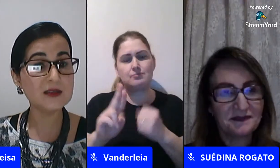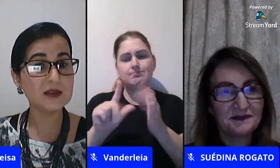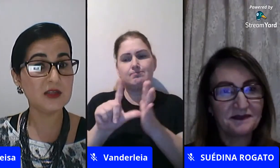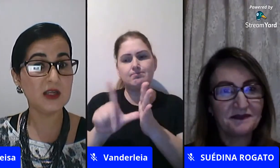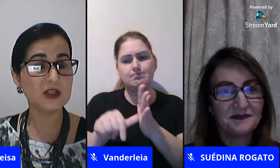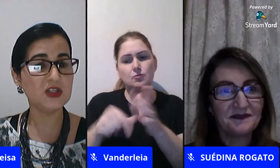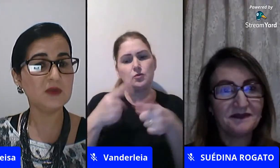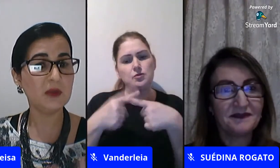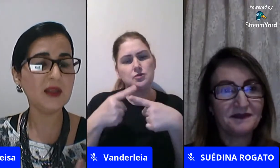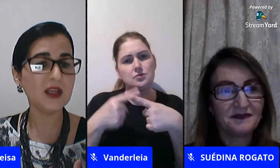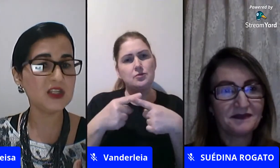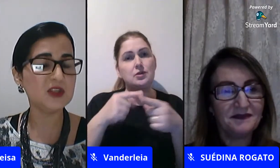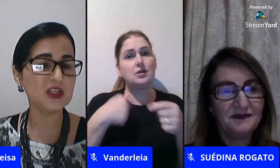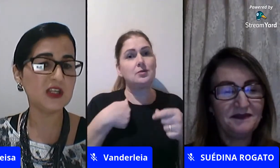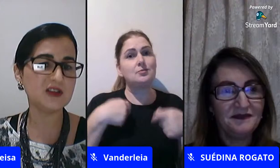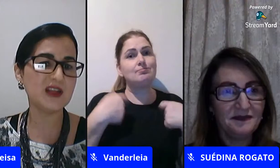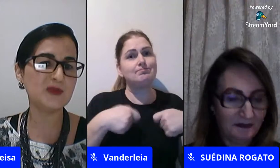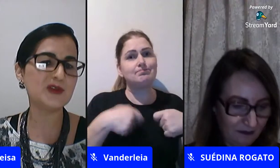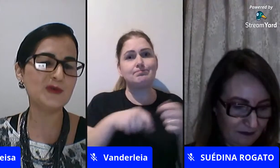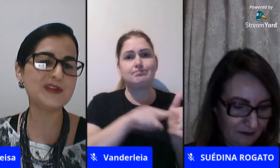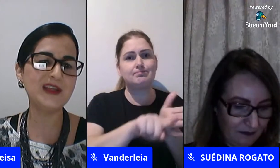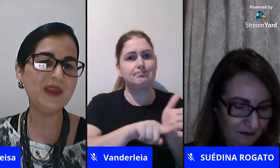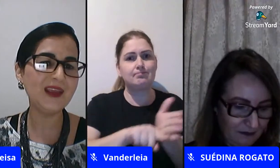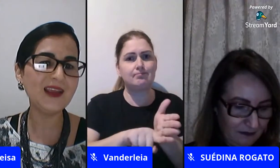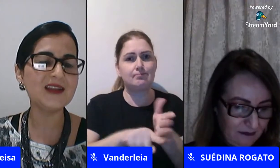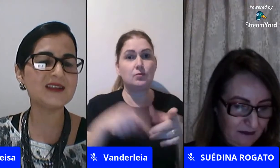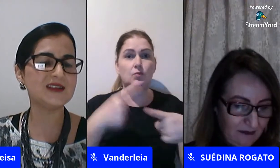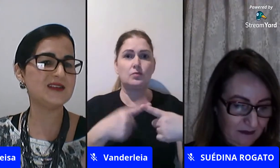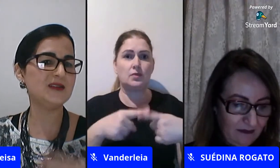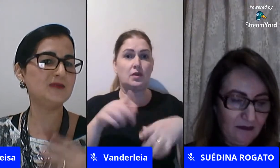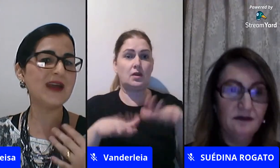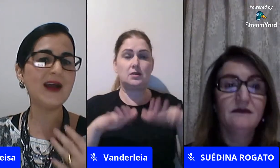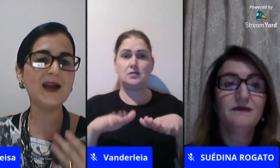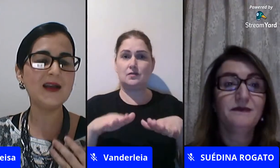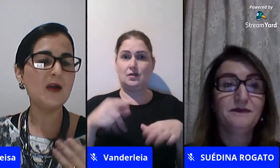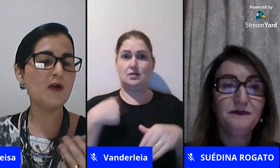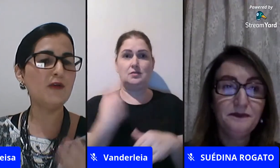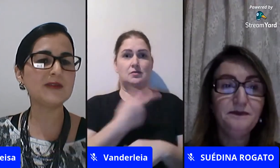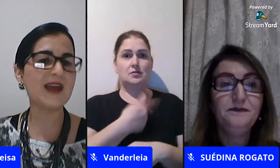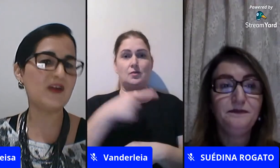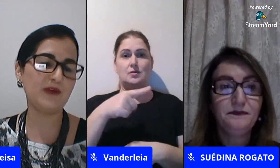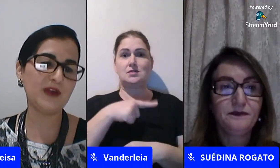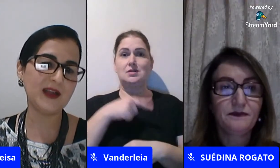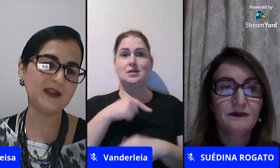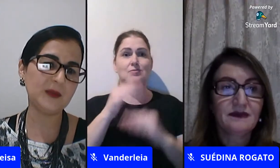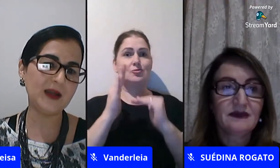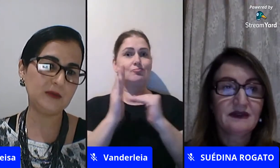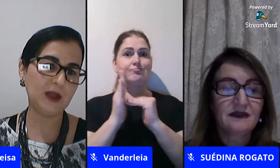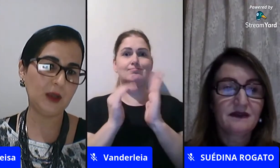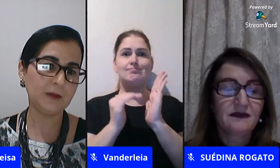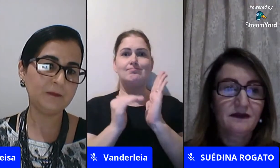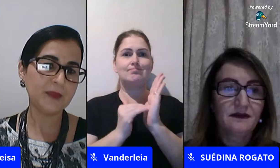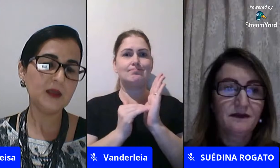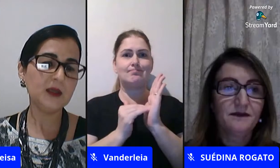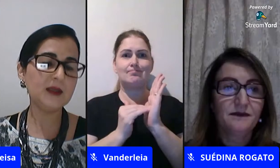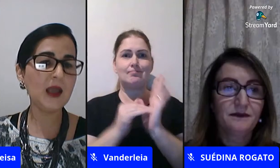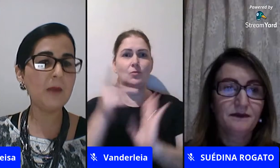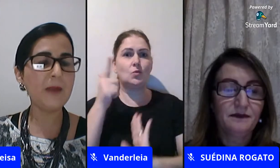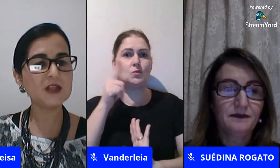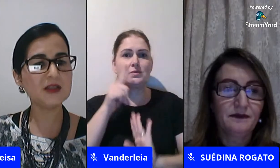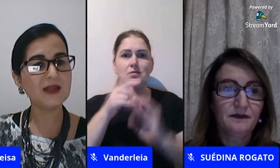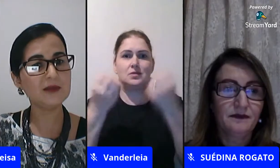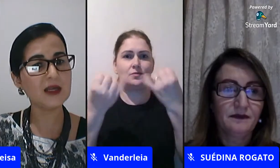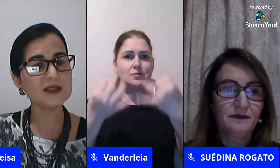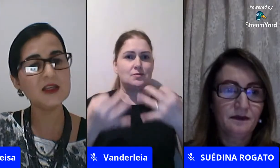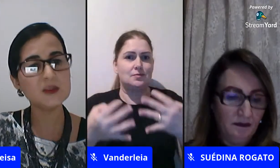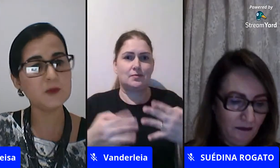às vezes gente a gente também tem que admitir que nós temos alguns limites às vezes você não está confortável para falar determinado tema e